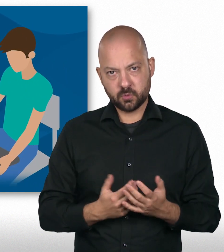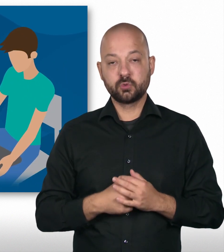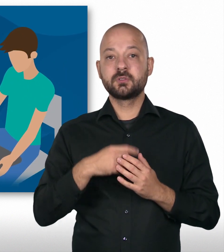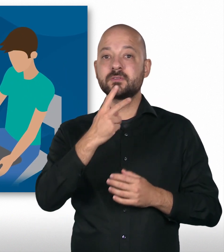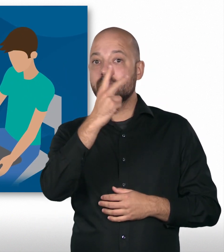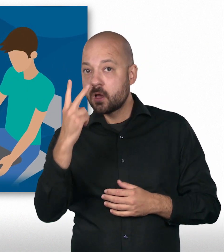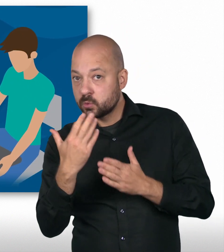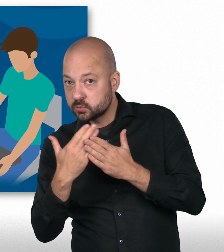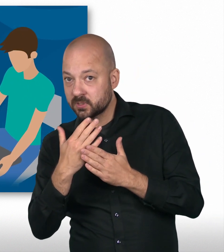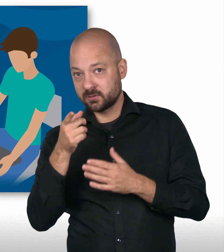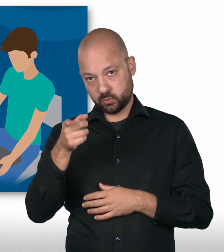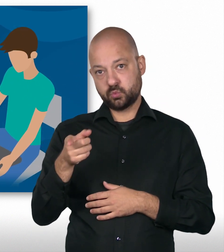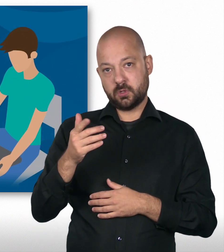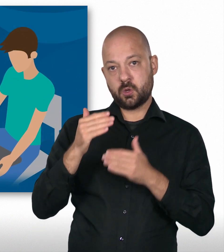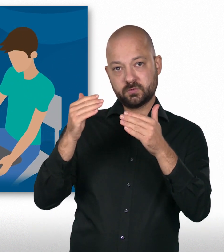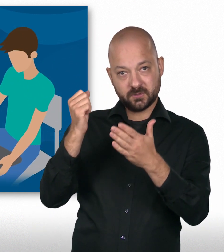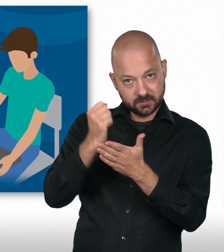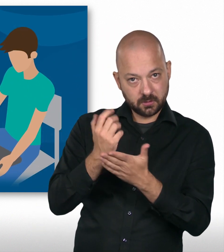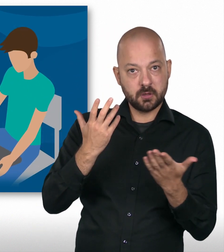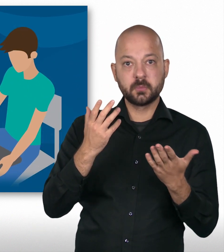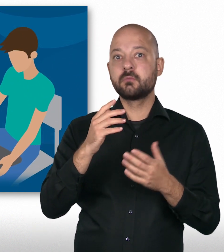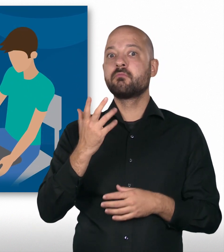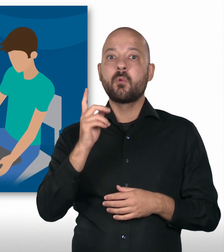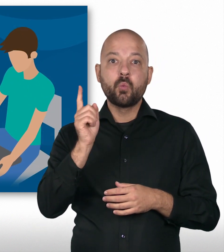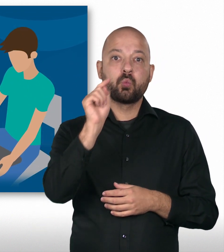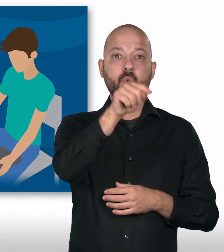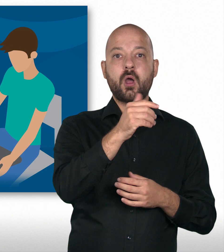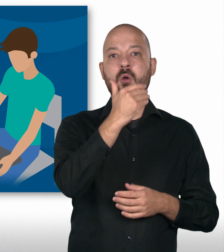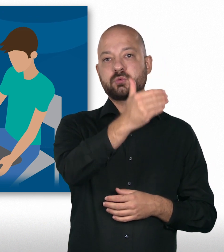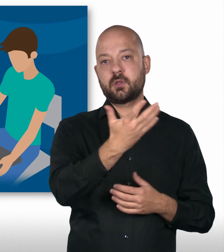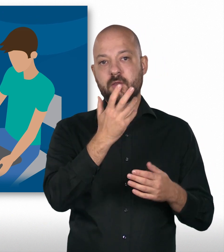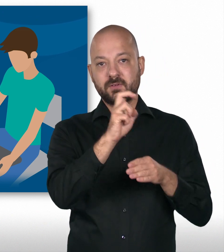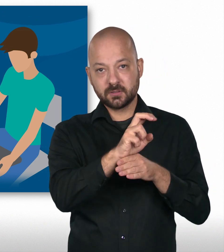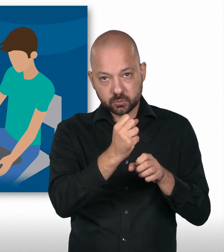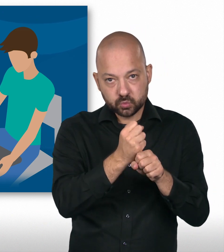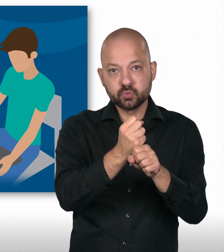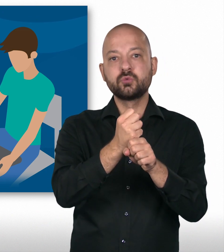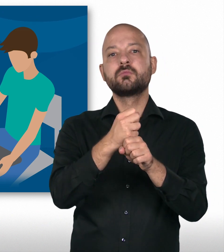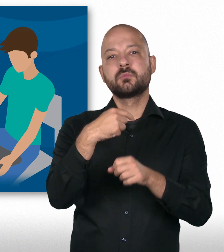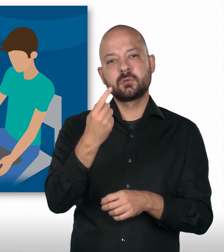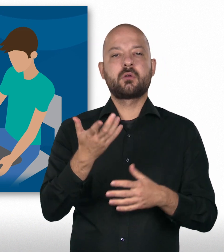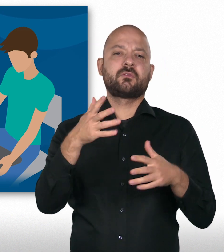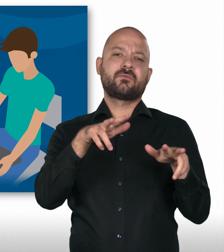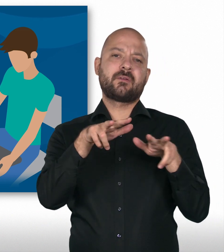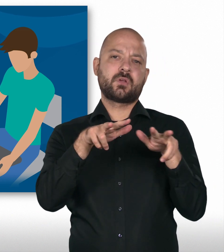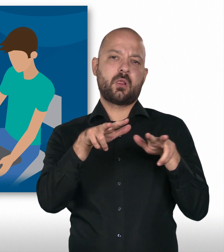zweijährigen Ausbildung im Auswärtigen Amt und einer Auslandsvertretung arbeitet man dann hauptsächlich im Verwaltungs oder